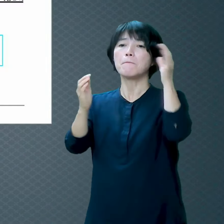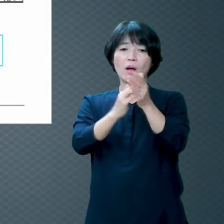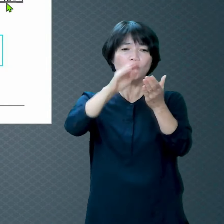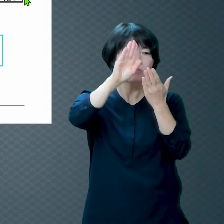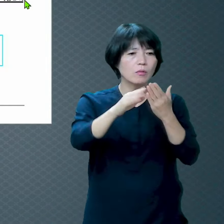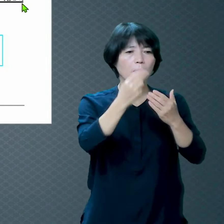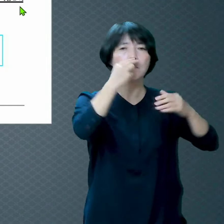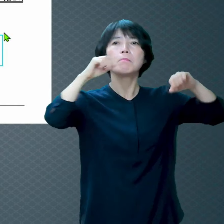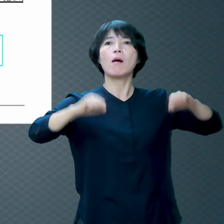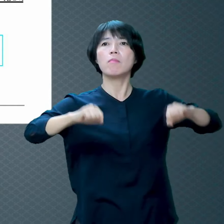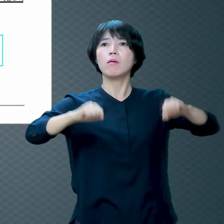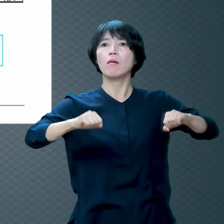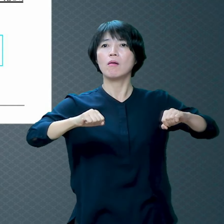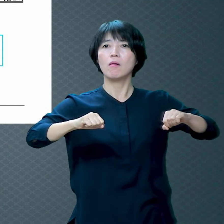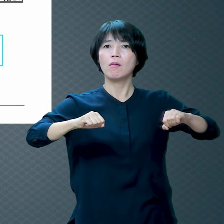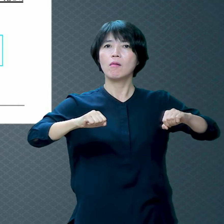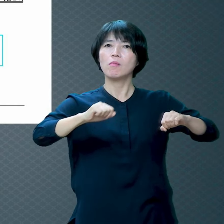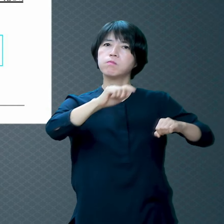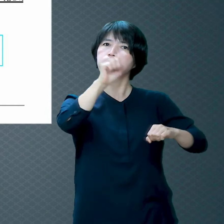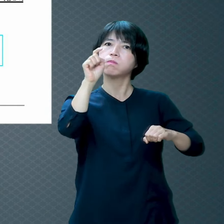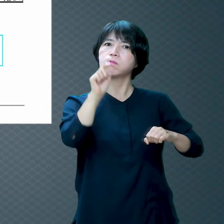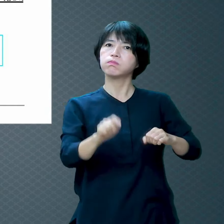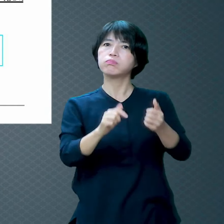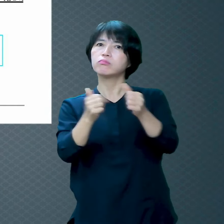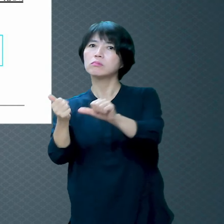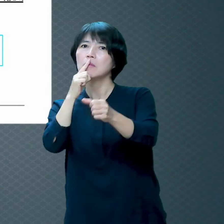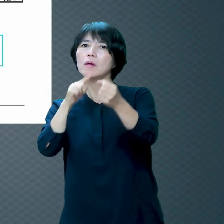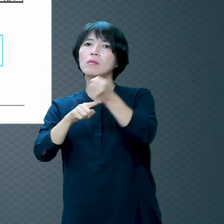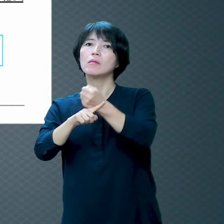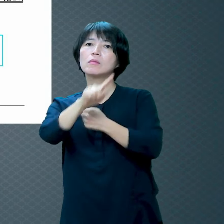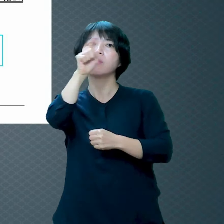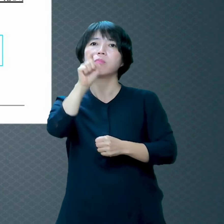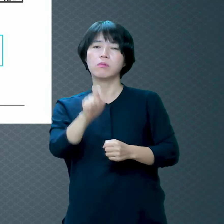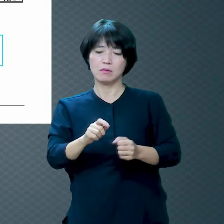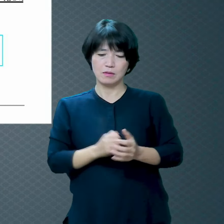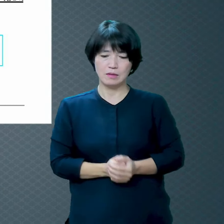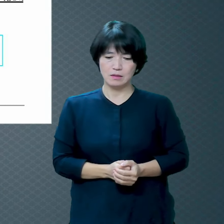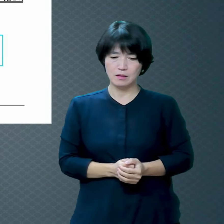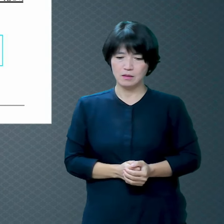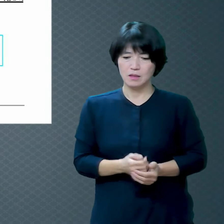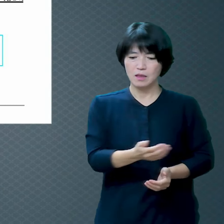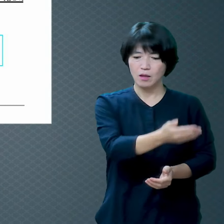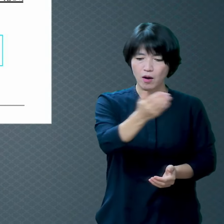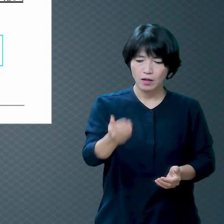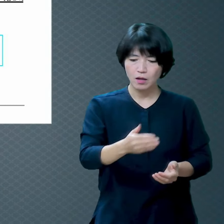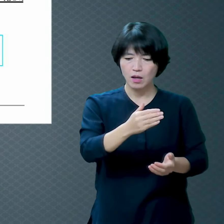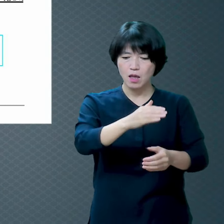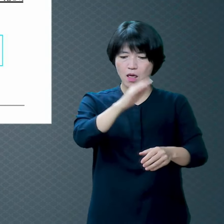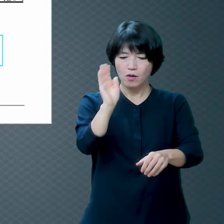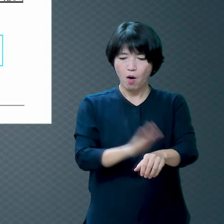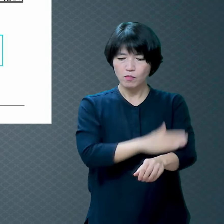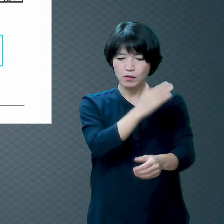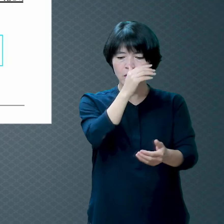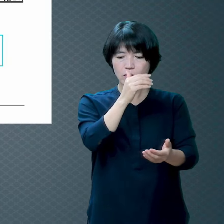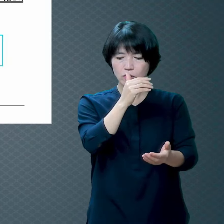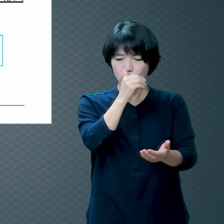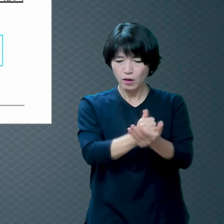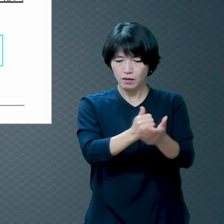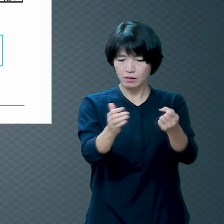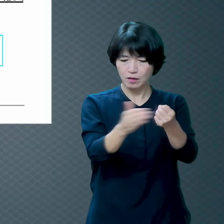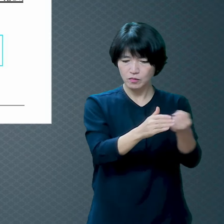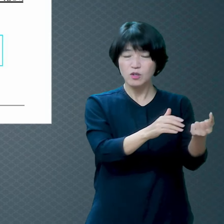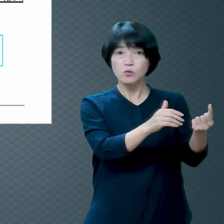에베소서 2장 1절에 보면 너희의 허물과 죄로 죽었던